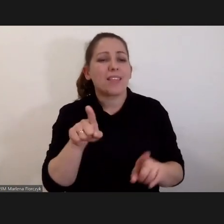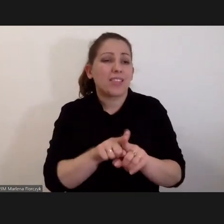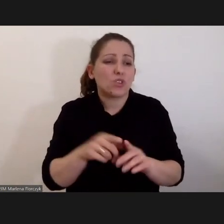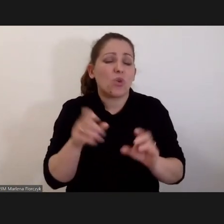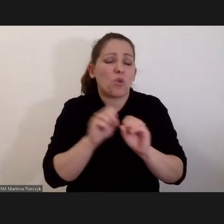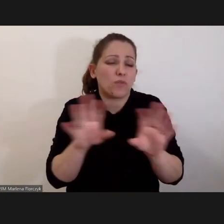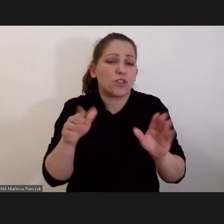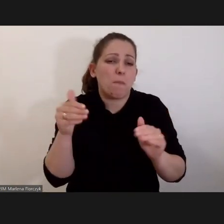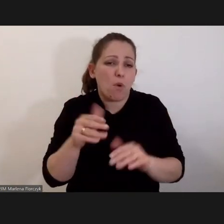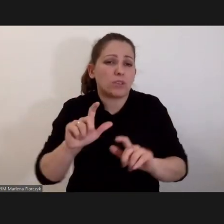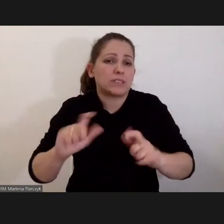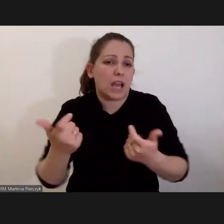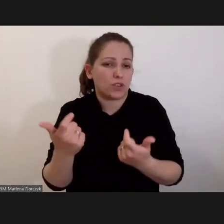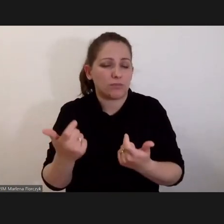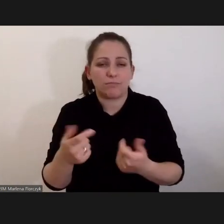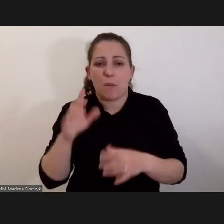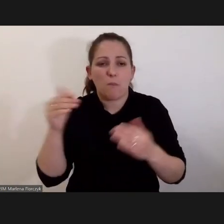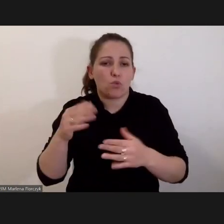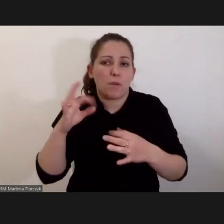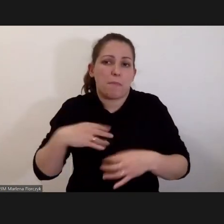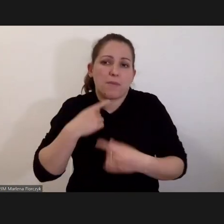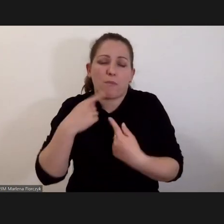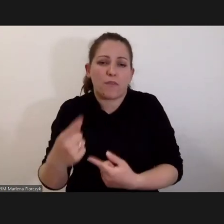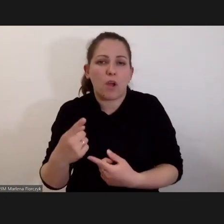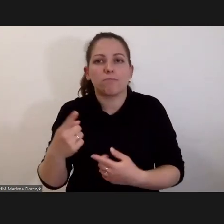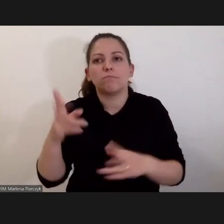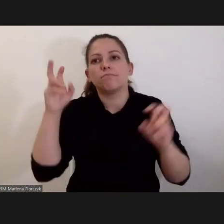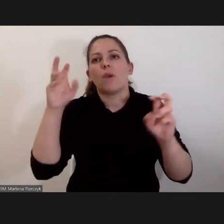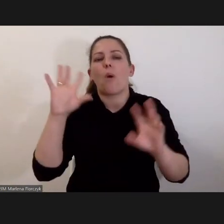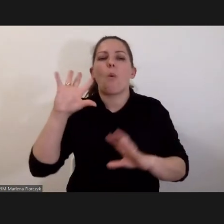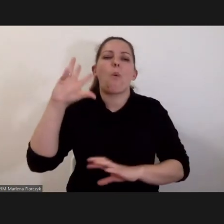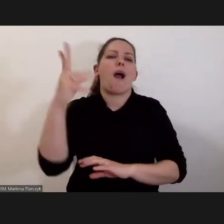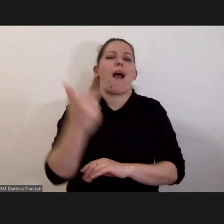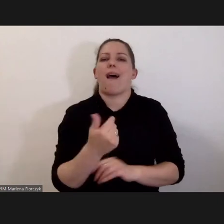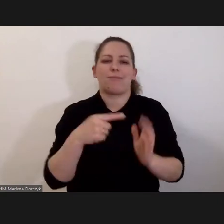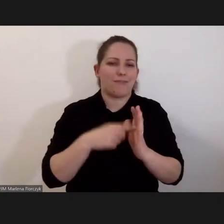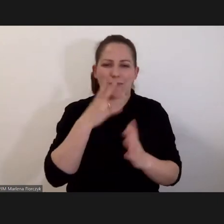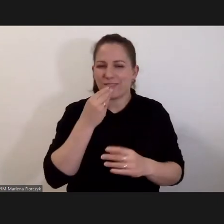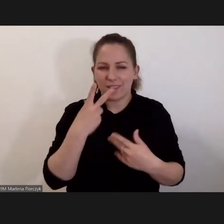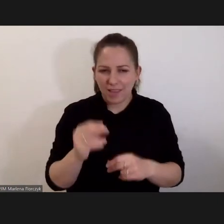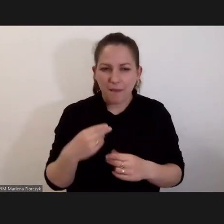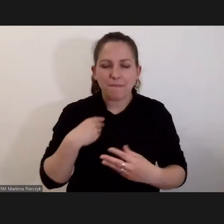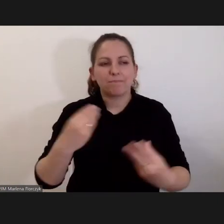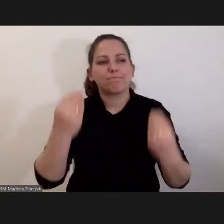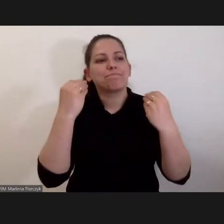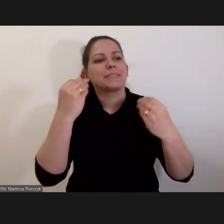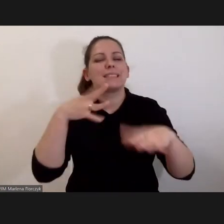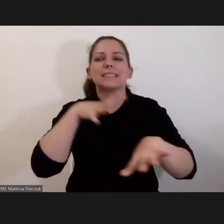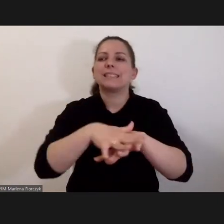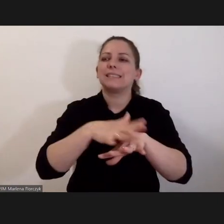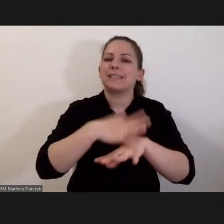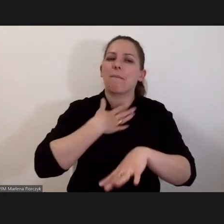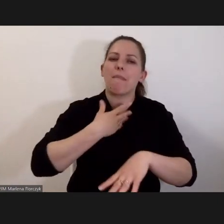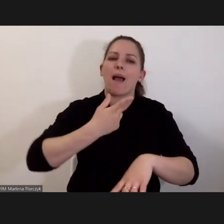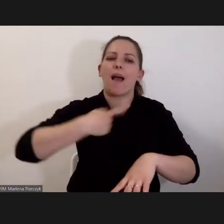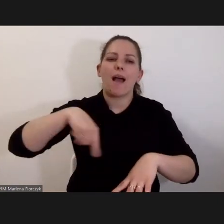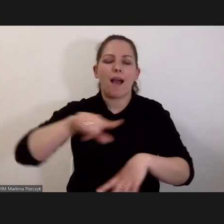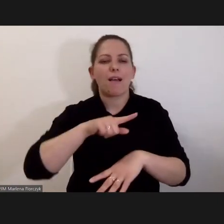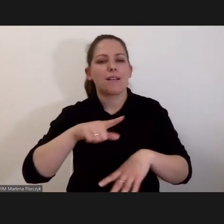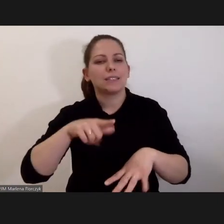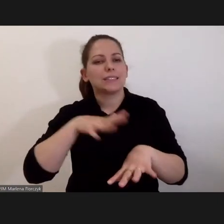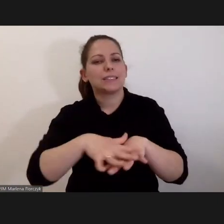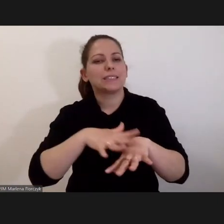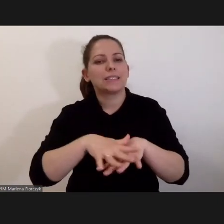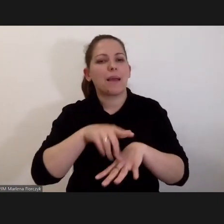zdarzyć. I wcale muszę pani powiedzieć, że nie jest tak kolorowo tutaj. To znaczy, że nie jest tak, że mamy wspaniały system, system